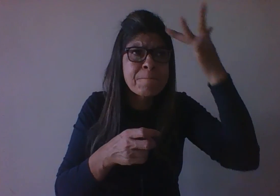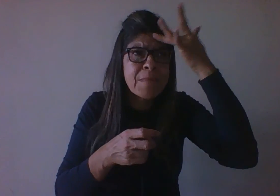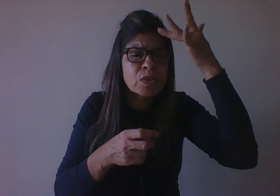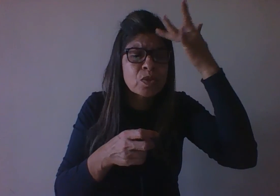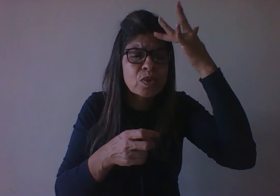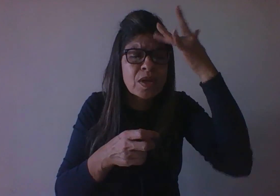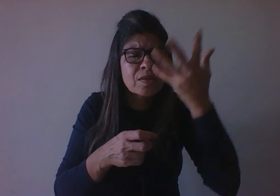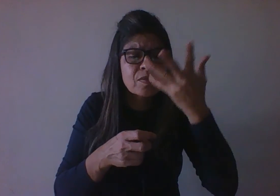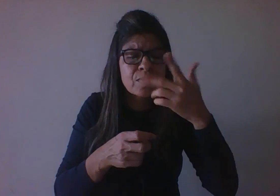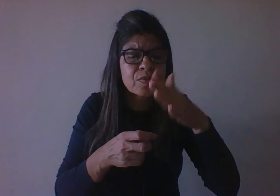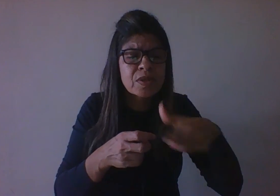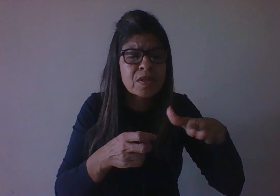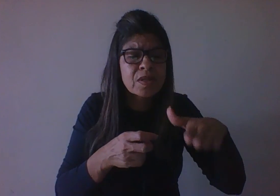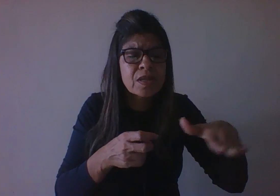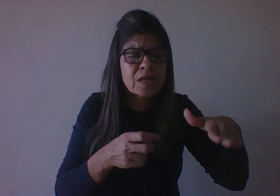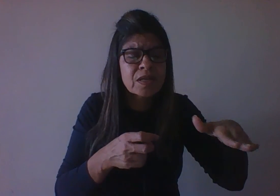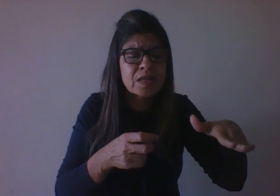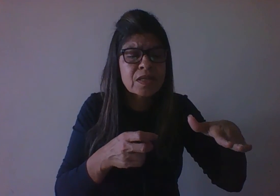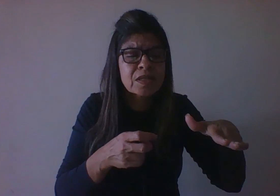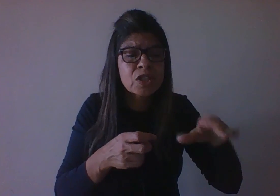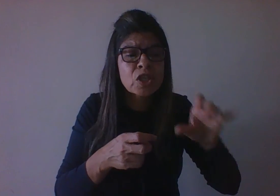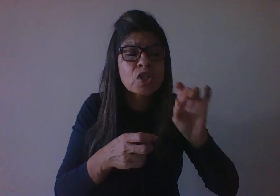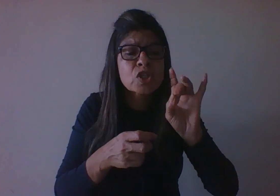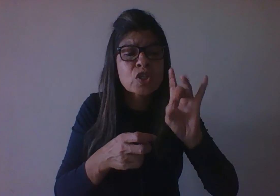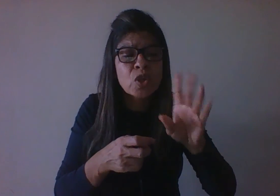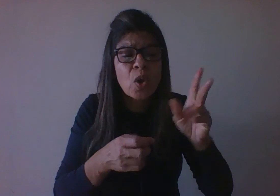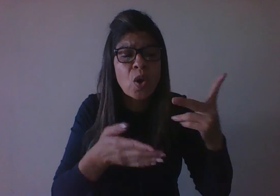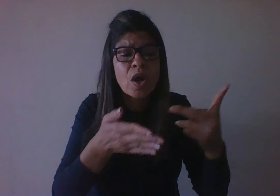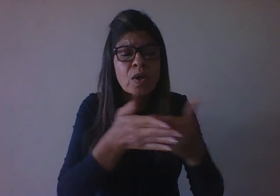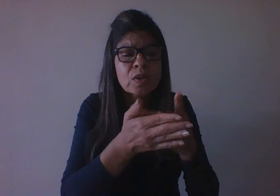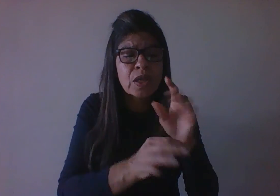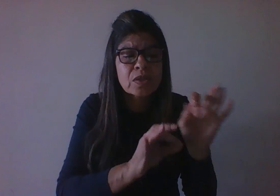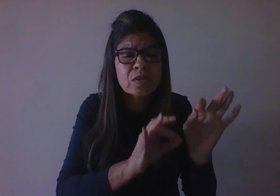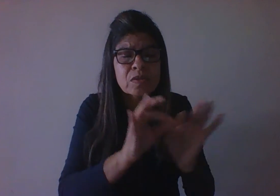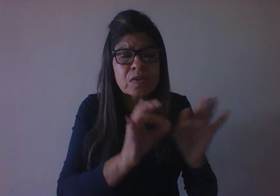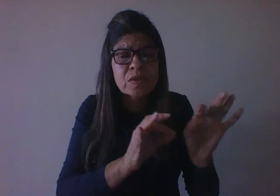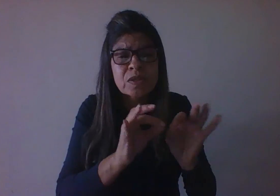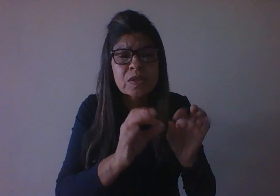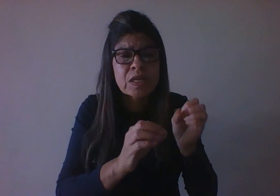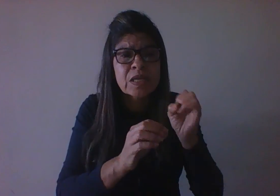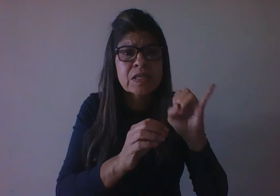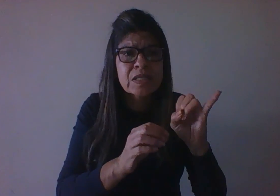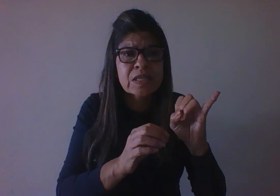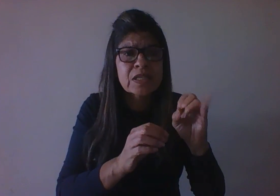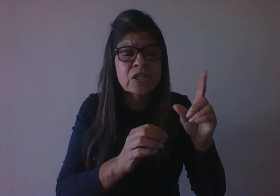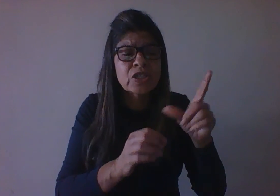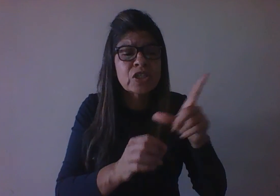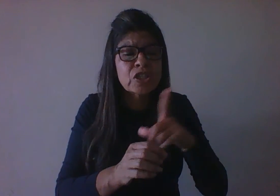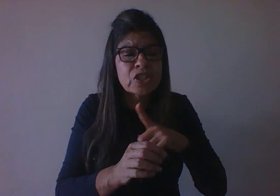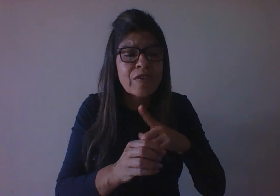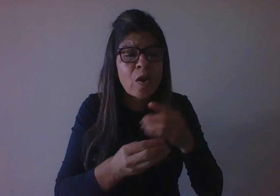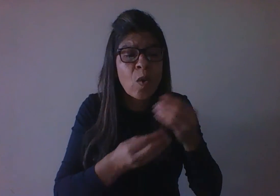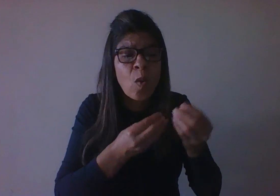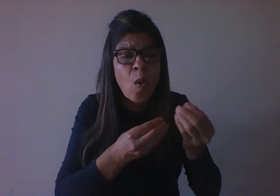dá de uma maneira organizada quando a gente leva em consideração o contexto em que essa criança está inserida